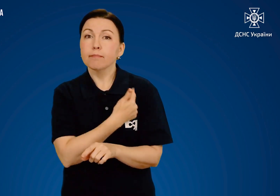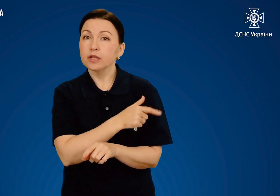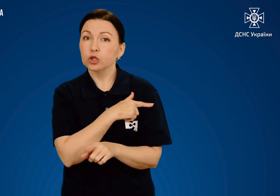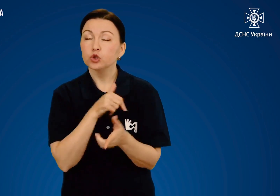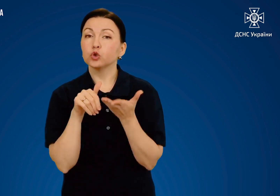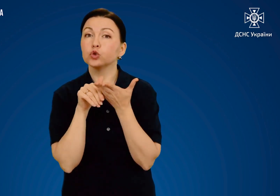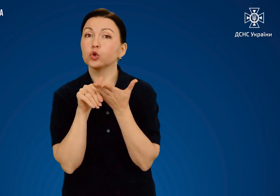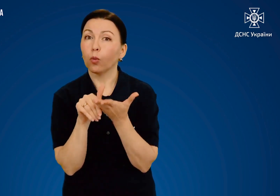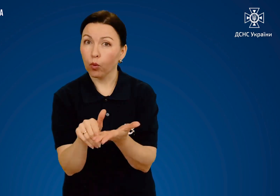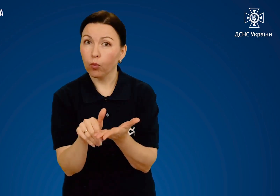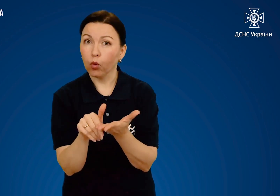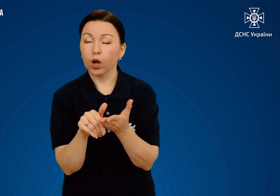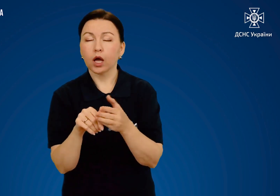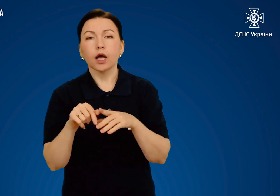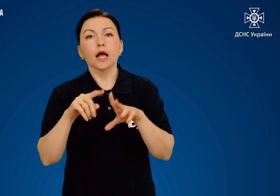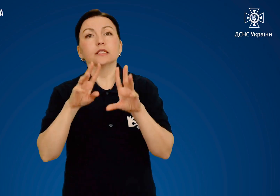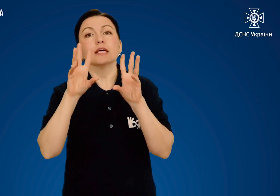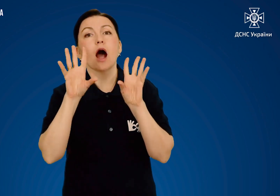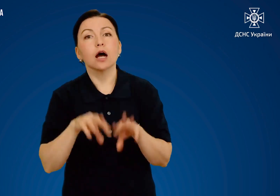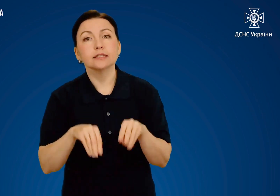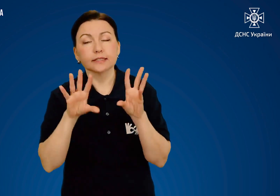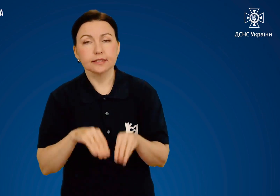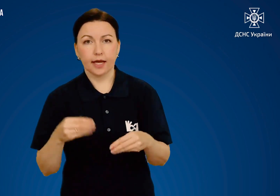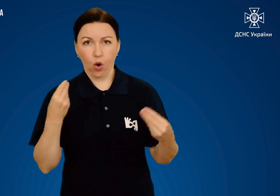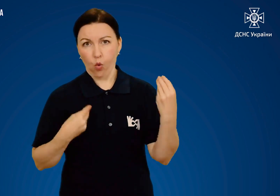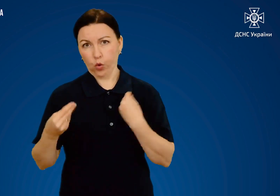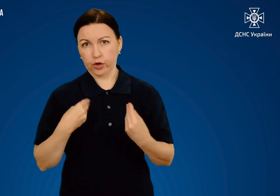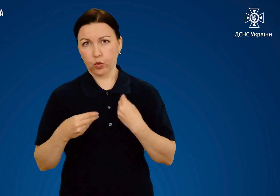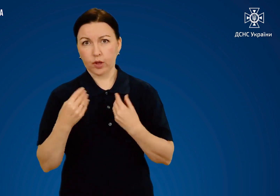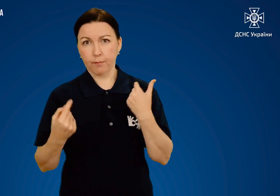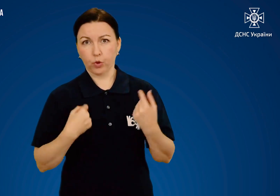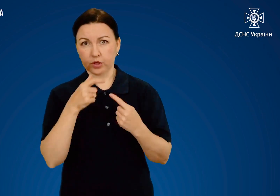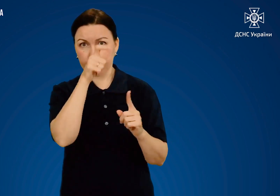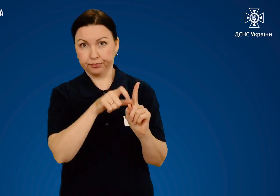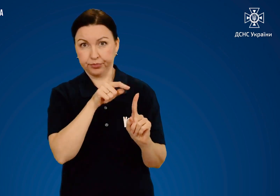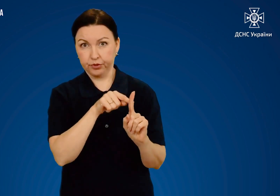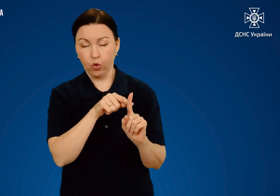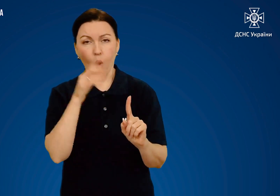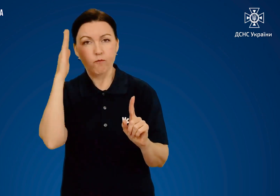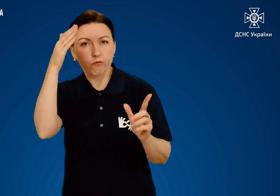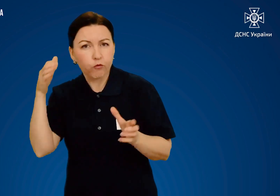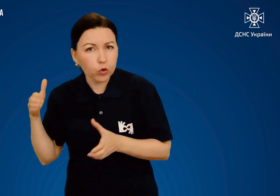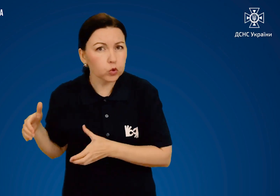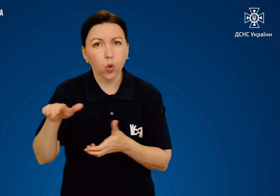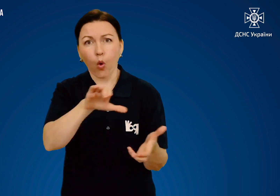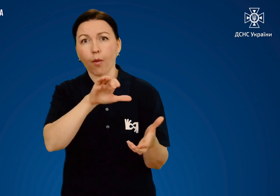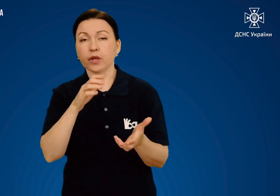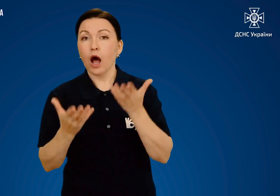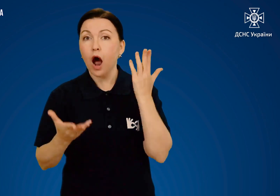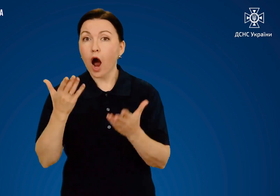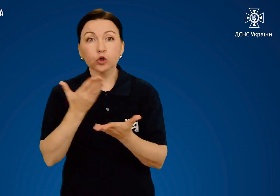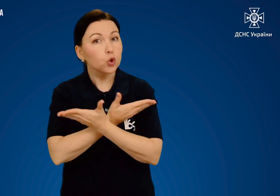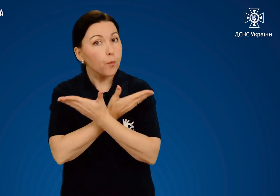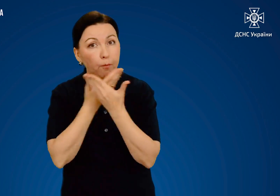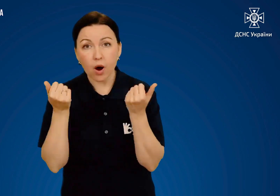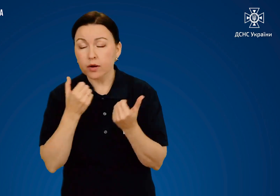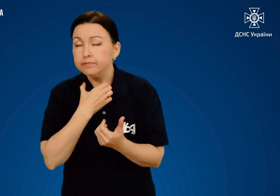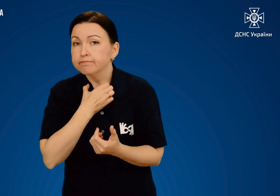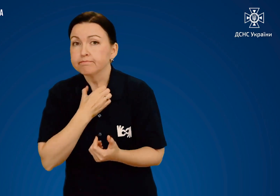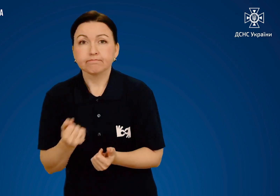допомоги полягає перед усім у гасінні одягу на потерпілому. Облити водою, а якщо